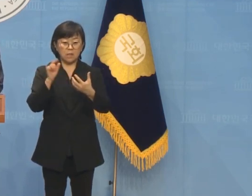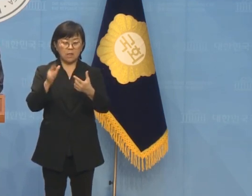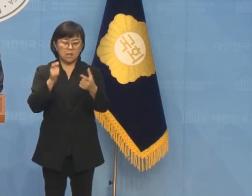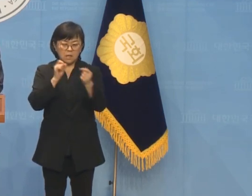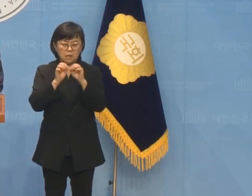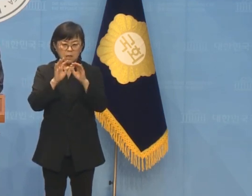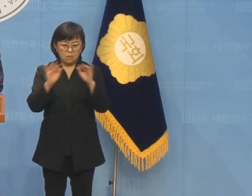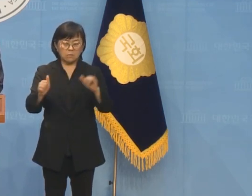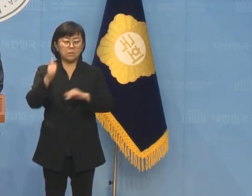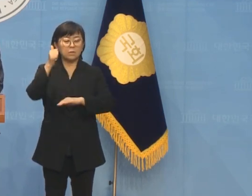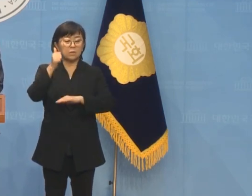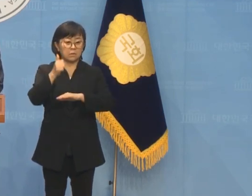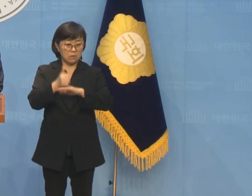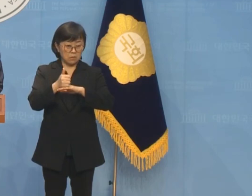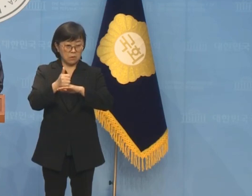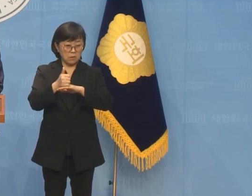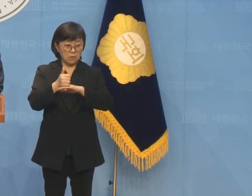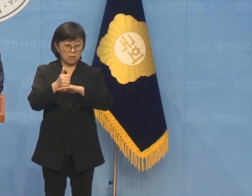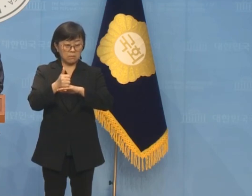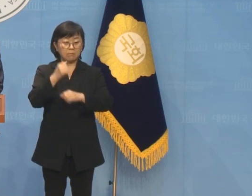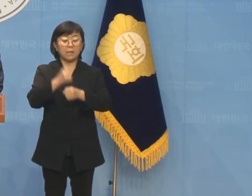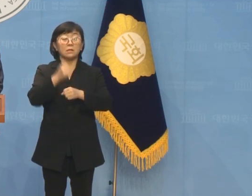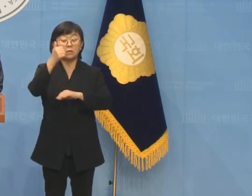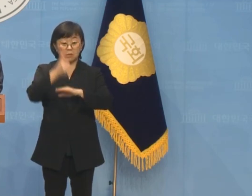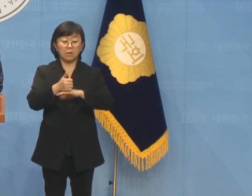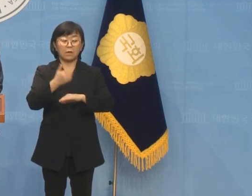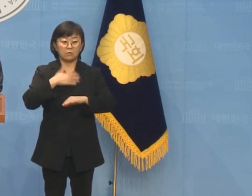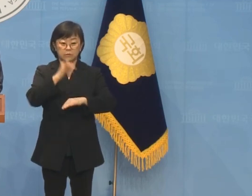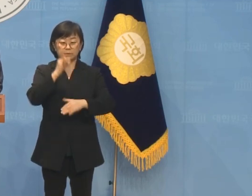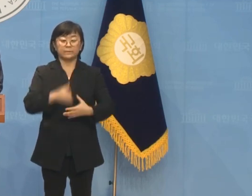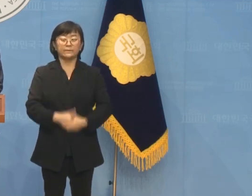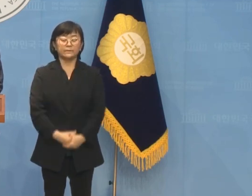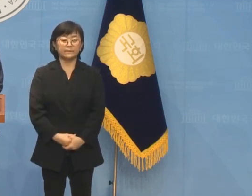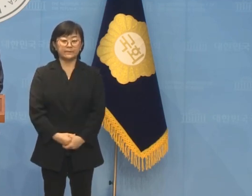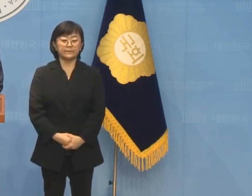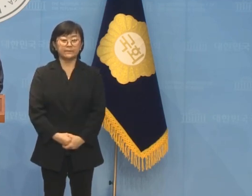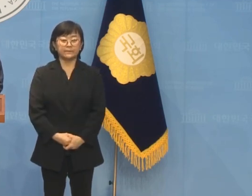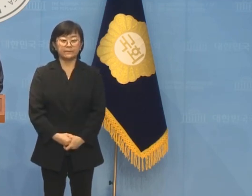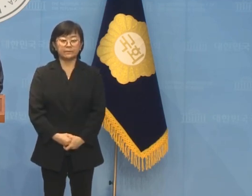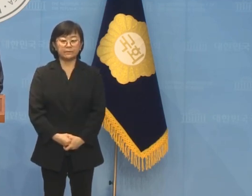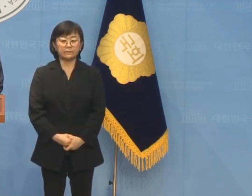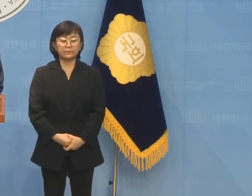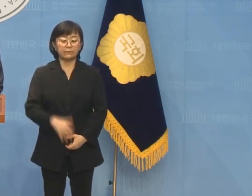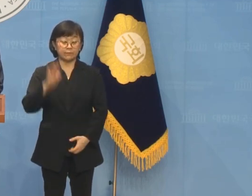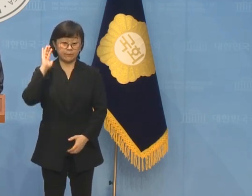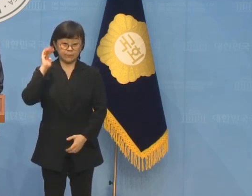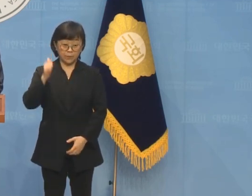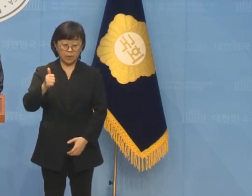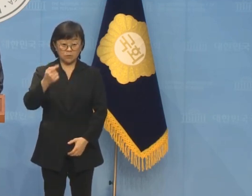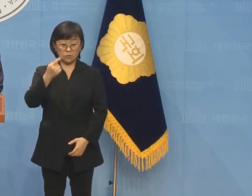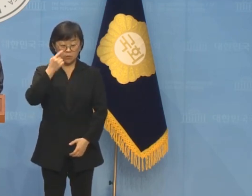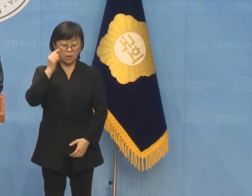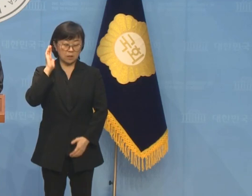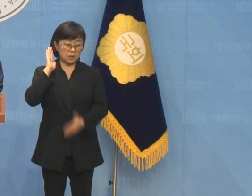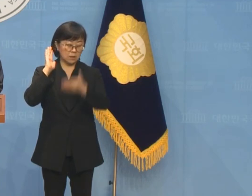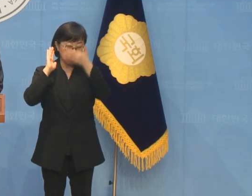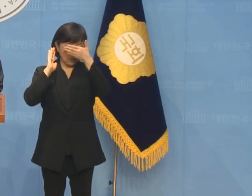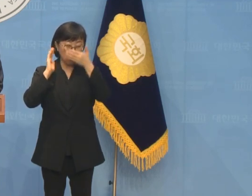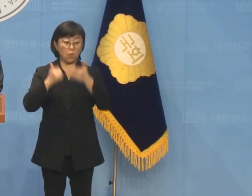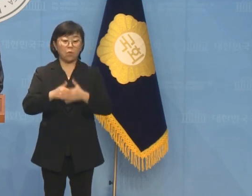결과라는 점을 너무도 잘 알고 있습니다. 대통령의 눈과 귀를 가리고